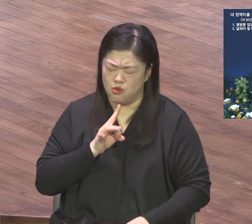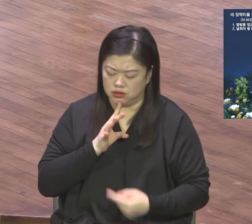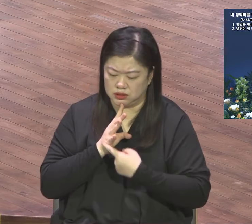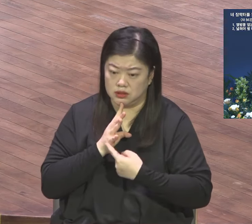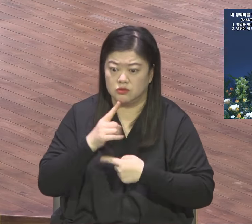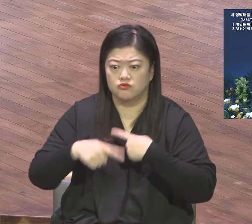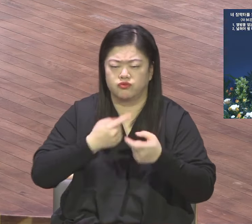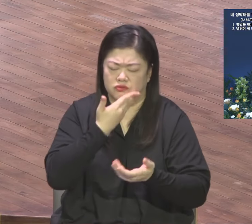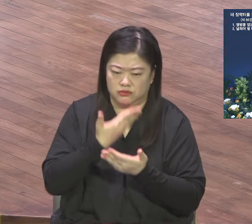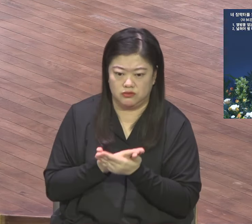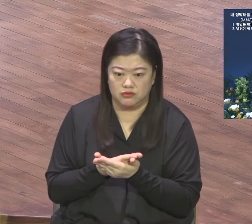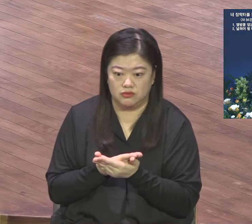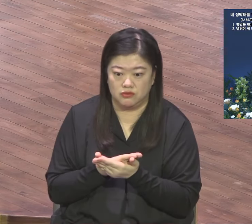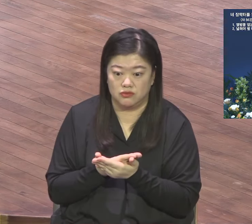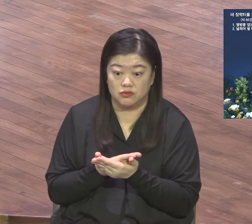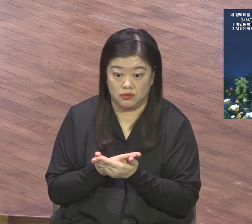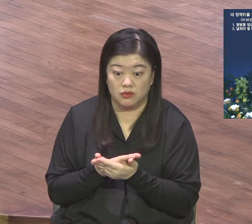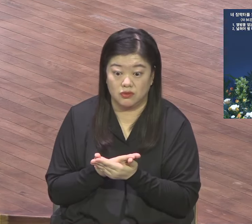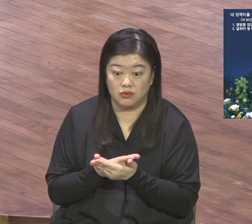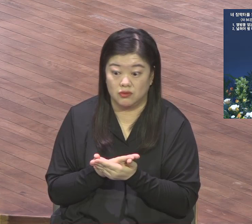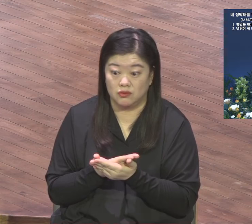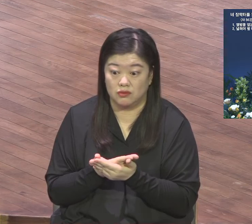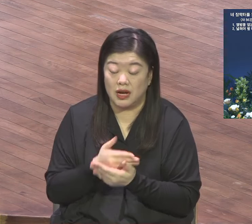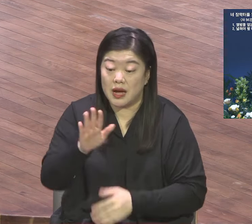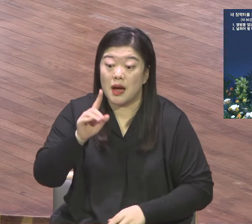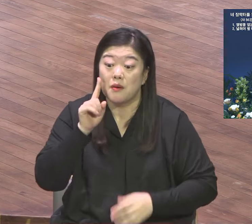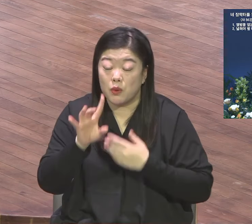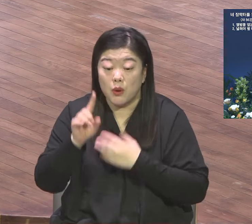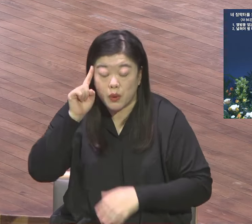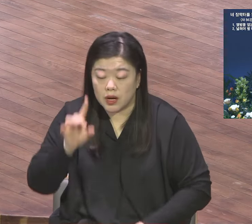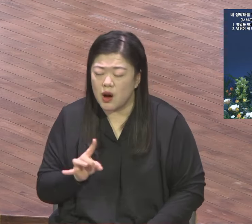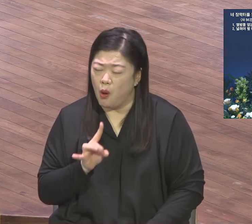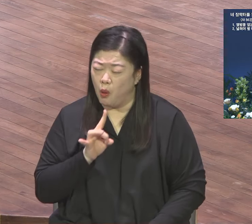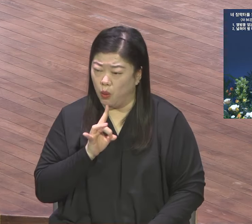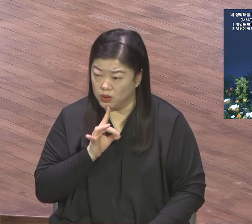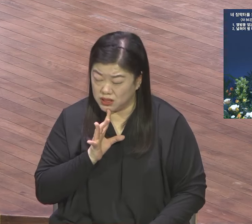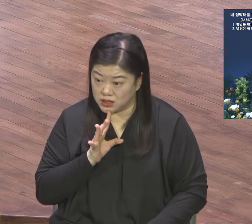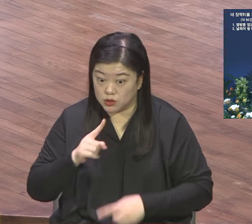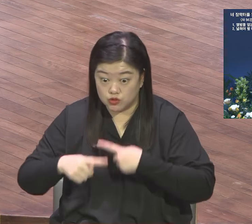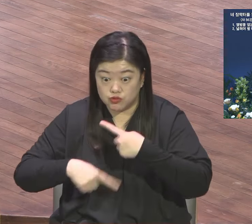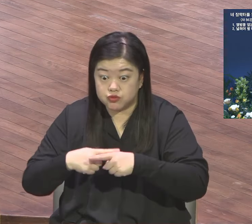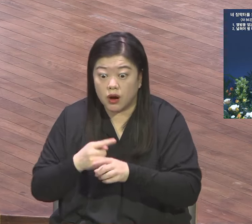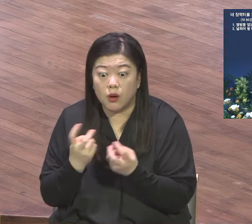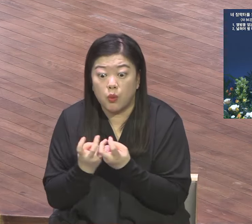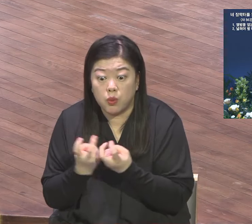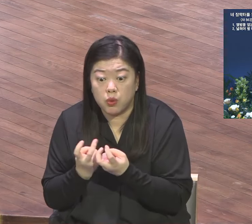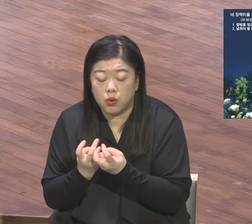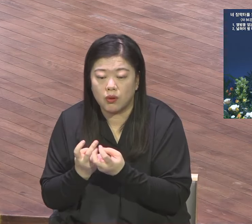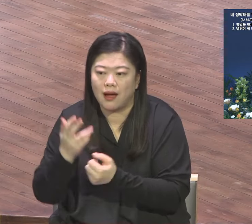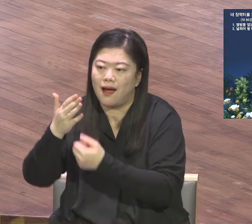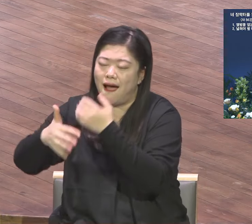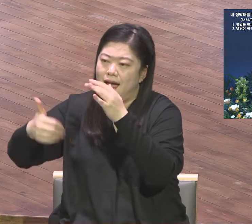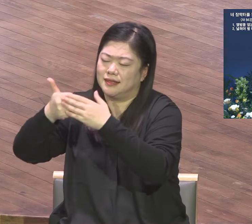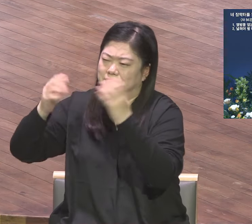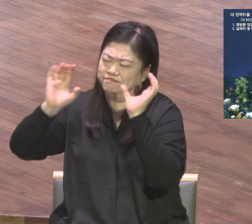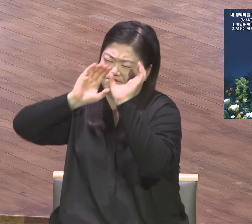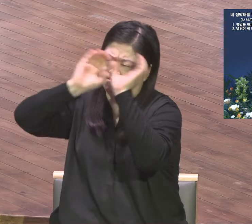되어져 하는 게 하나도 없어요 그냥 되어져 그게 하나님 하시는 거예요 그걸 은혜라고 합니다 아멘